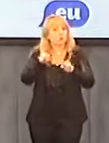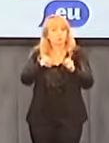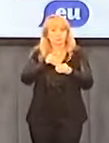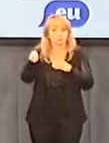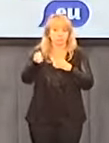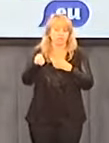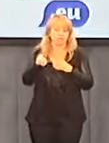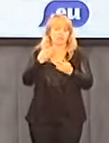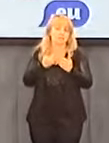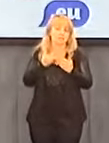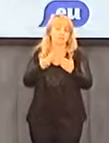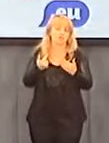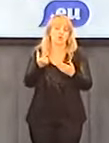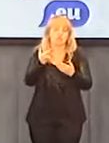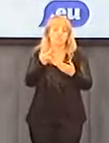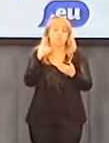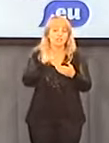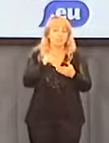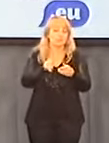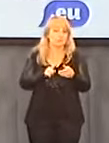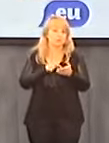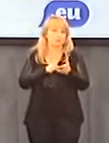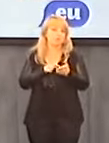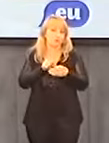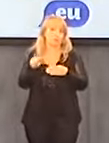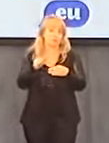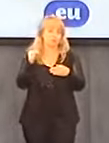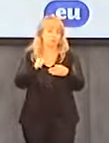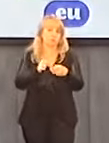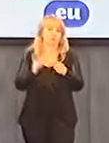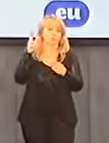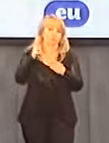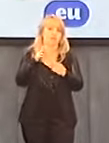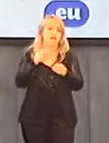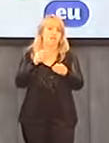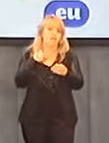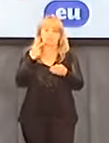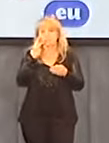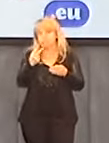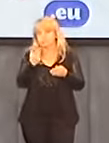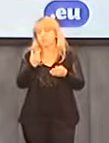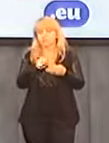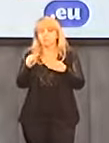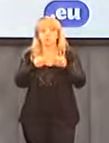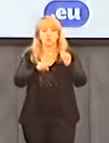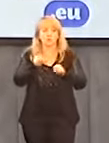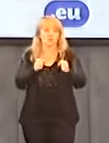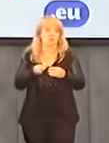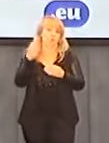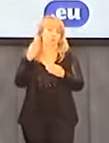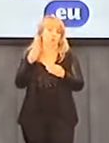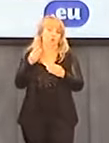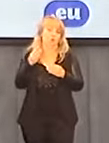kwota 200 tysięcy złotych też jest bardzo często, no jest zaniżona, ale jest wynikiem tego, że po prostu ofiary